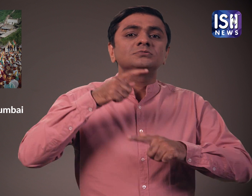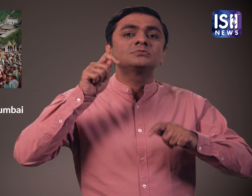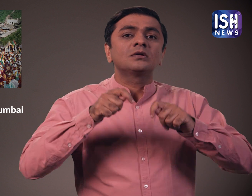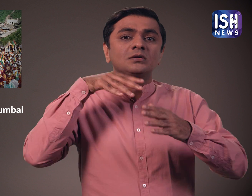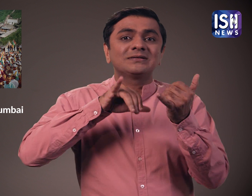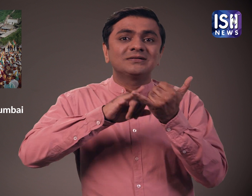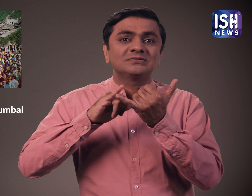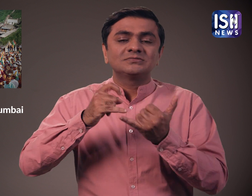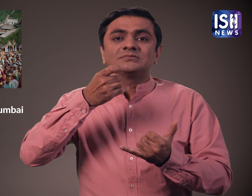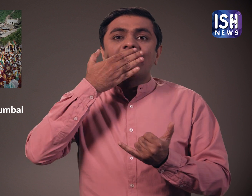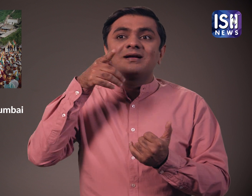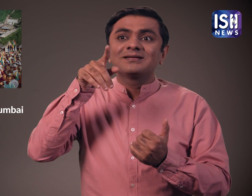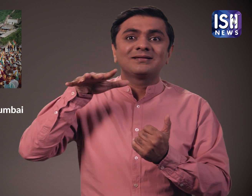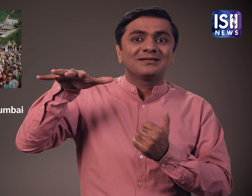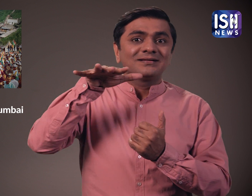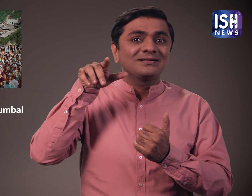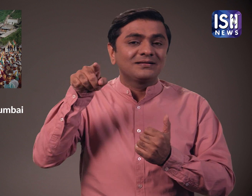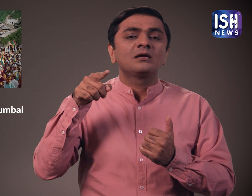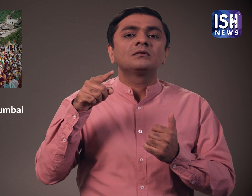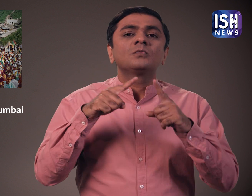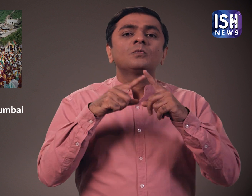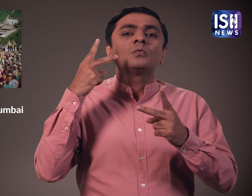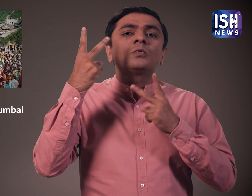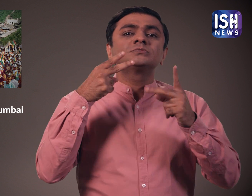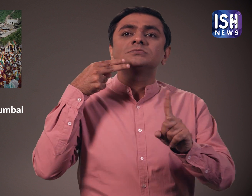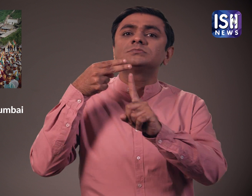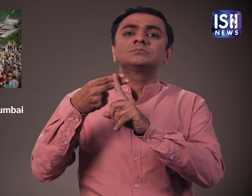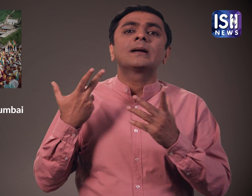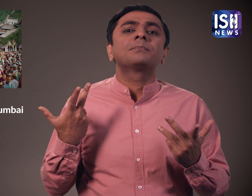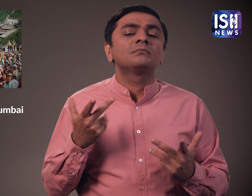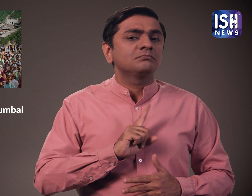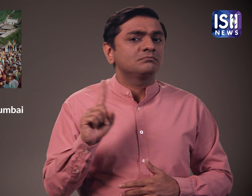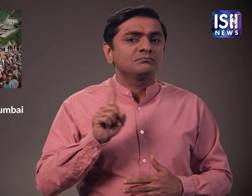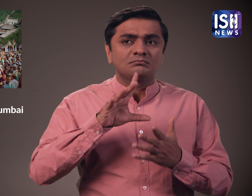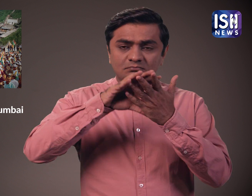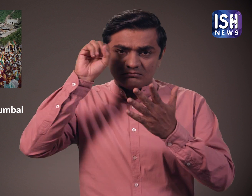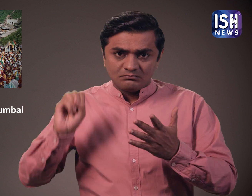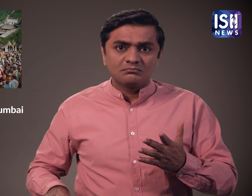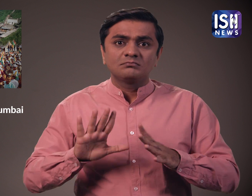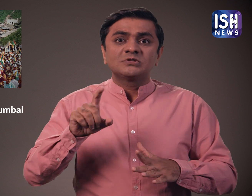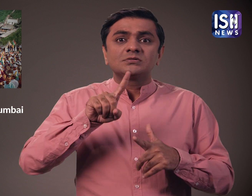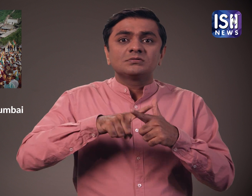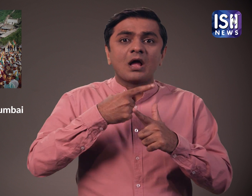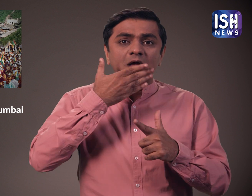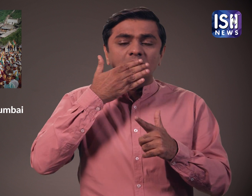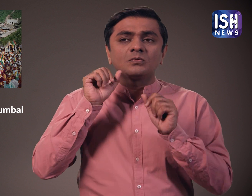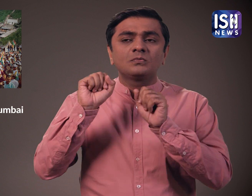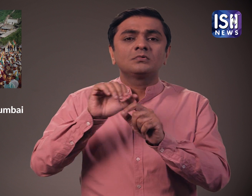सरकार के फैसले के खिलाफ है। इसे खारज किया जाना चाहिए। मंदिर की पवित्रता बनी रहनी